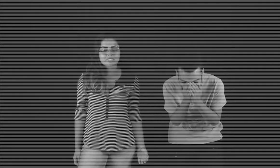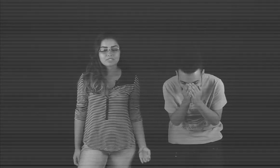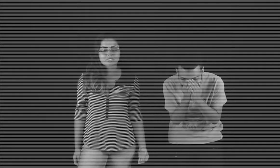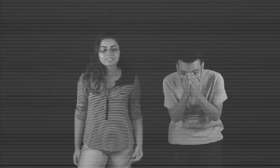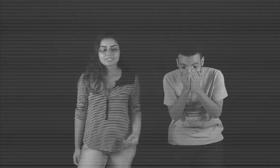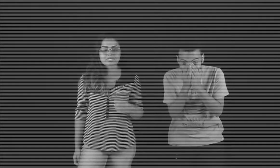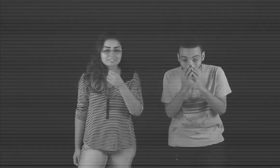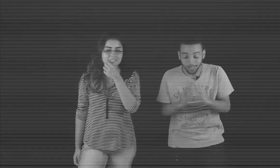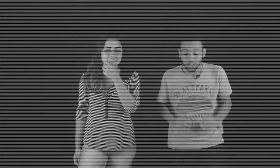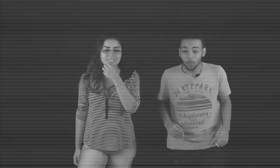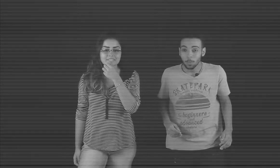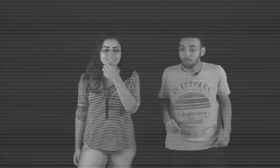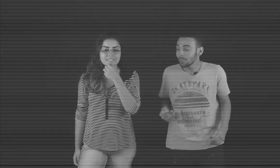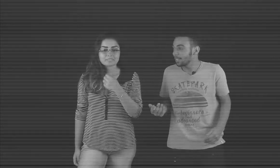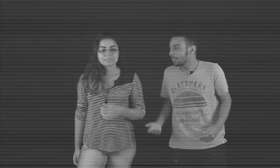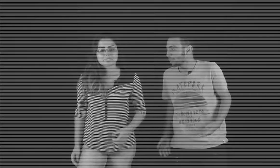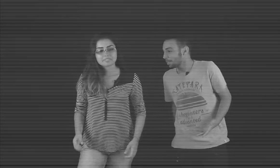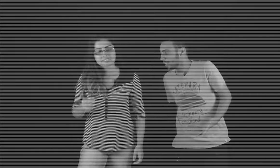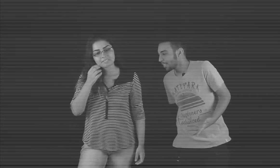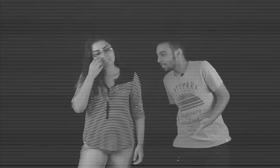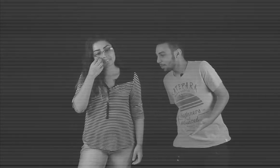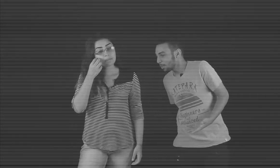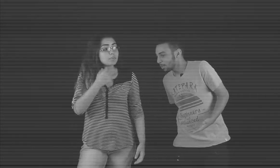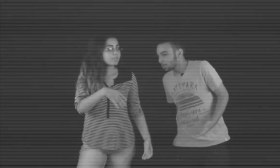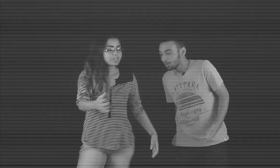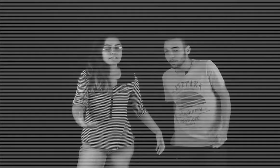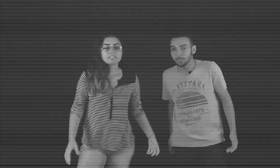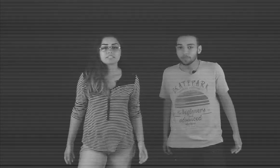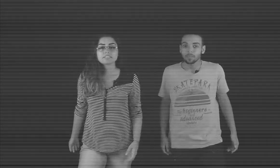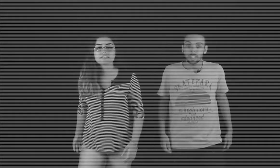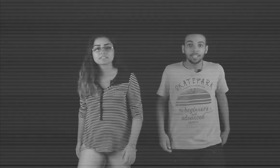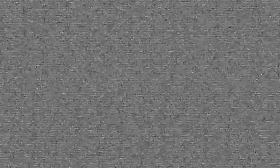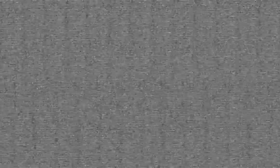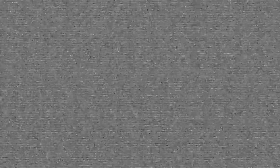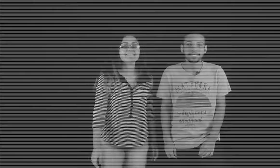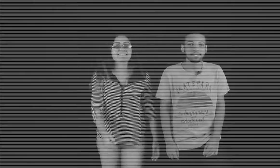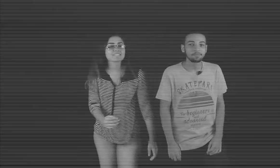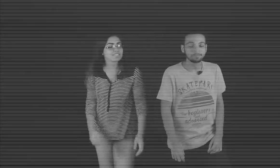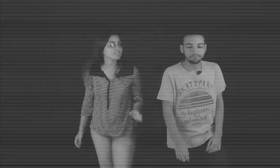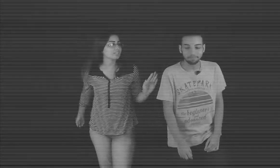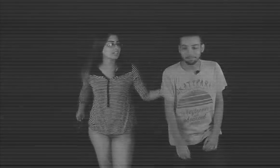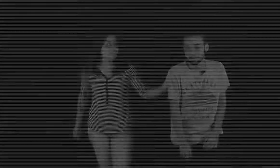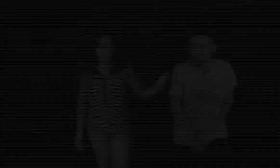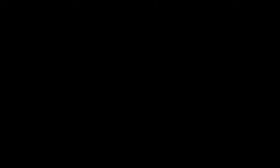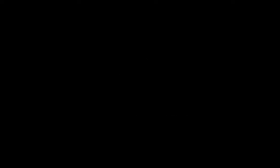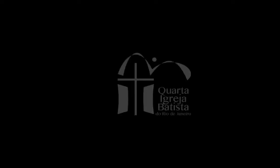Às 7h. Não, eu ia falar da abertura das ruas. Tá esqueceu de falar, ô, Tati.